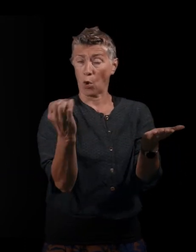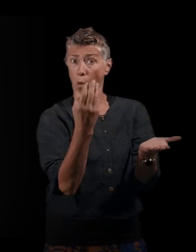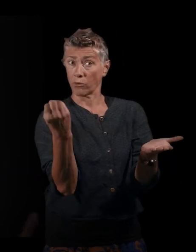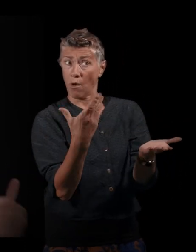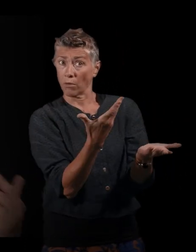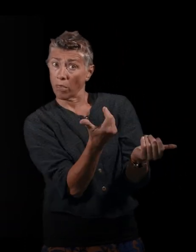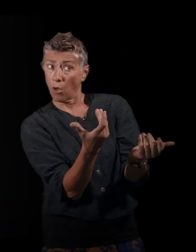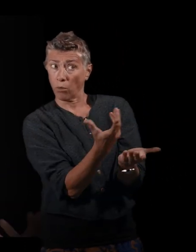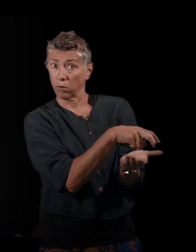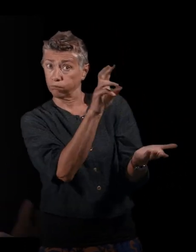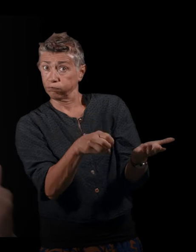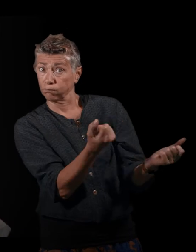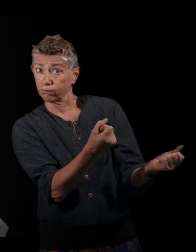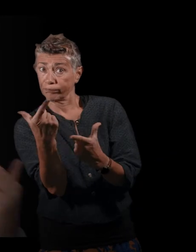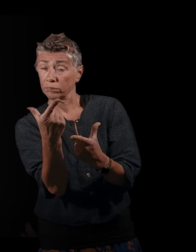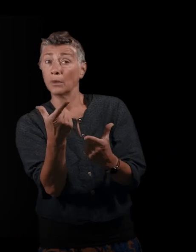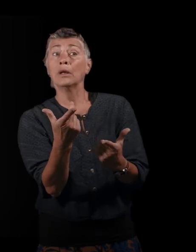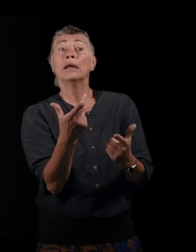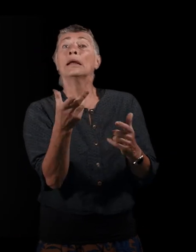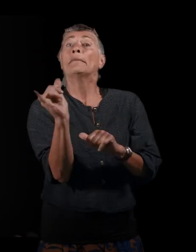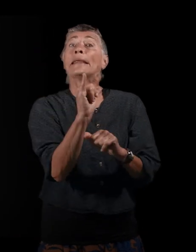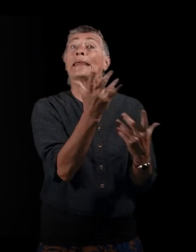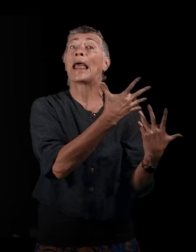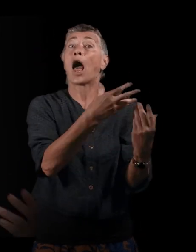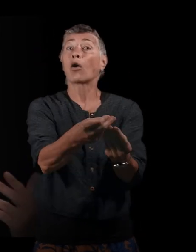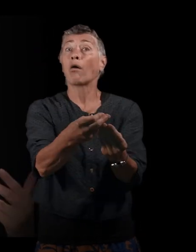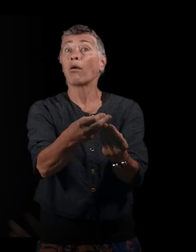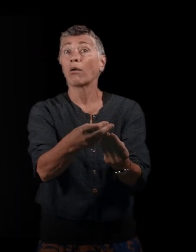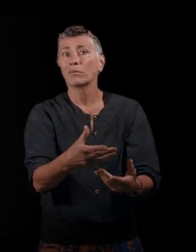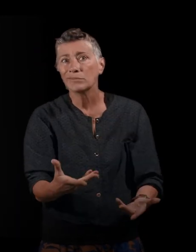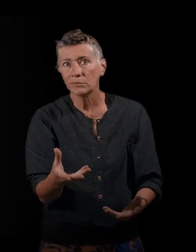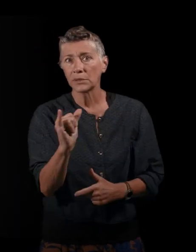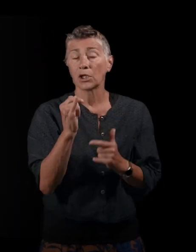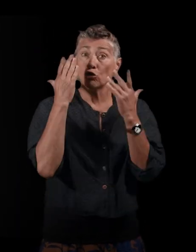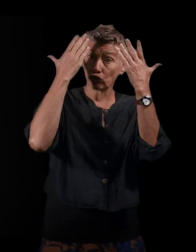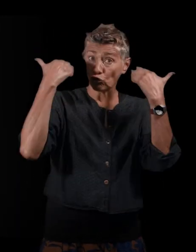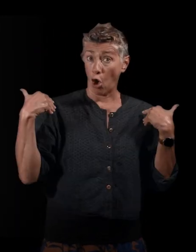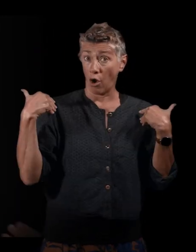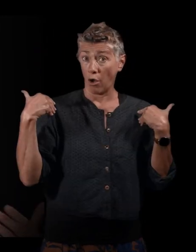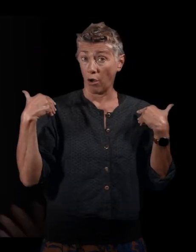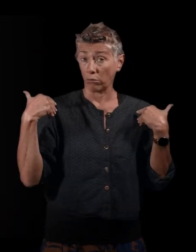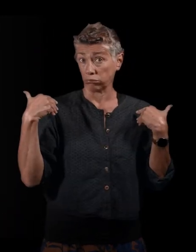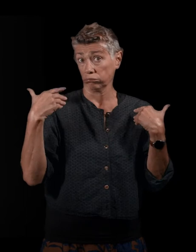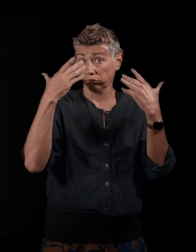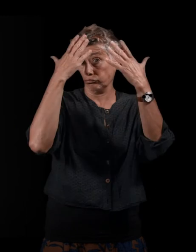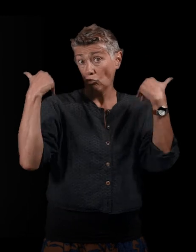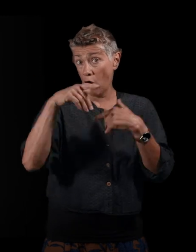Et les seules à leur tendre la main à cette époque-là, c'est des sœurs, des religieuses de Notre-Dame de la Compassion,